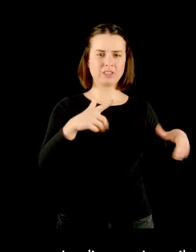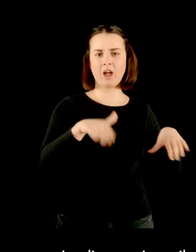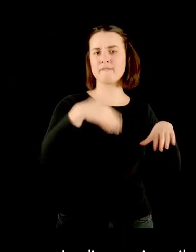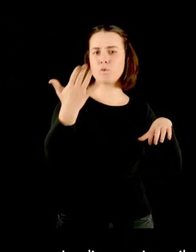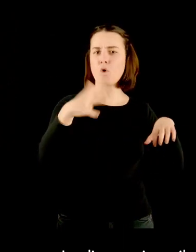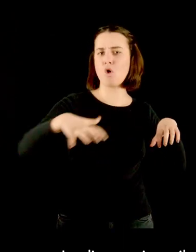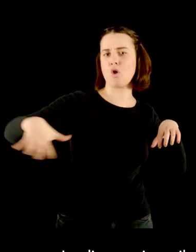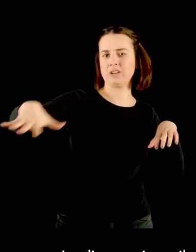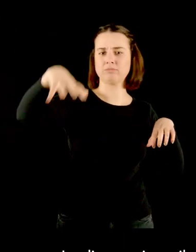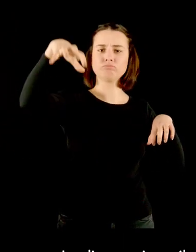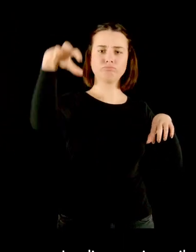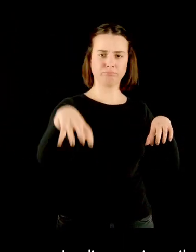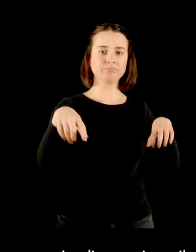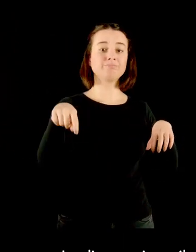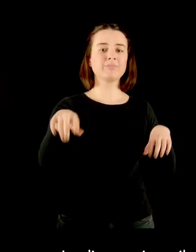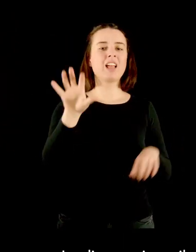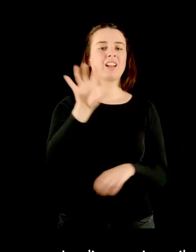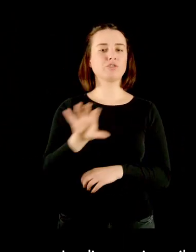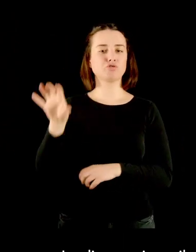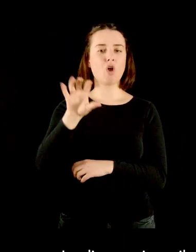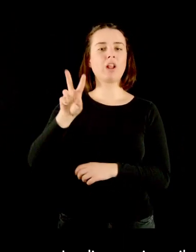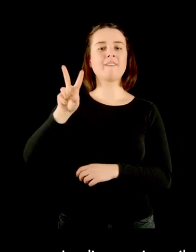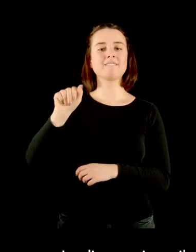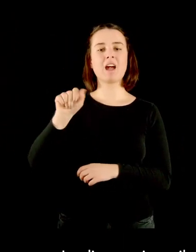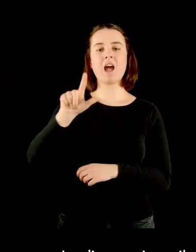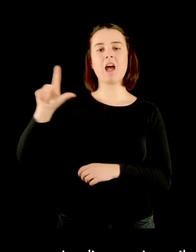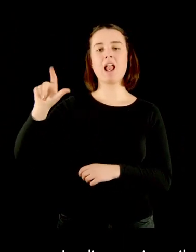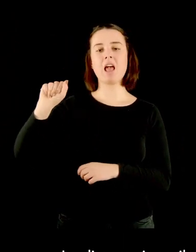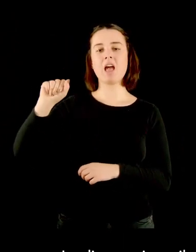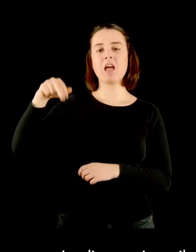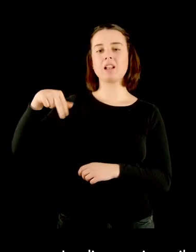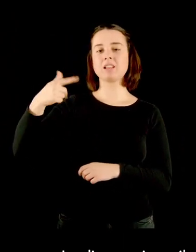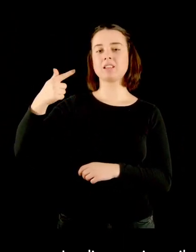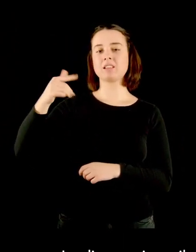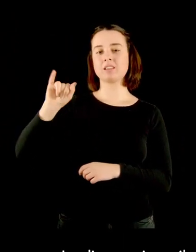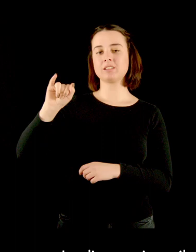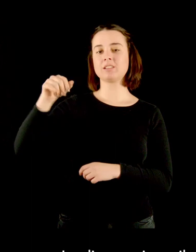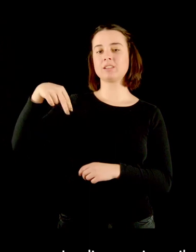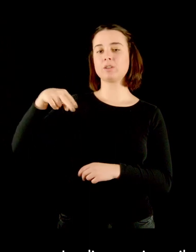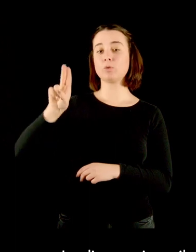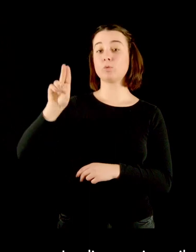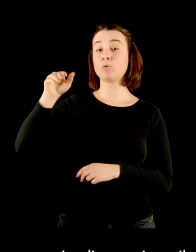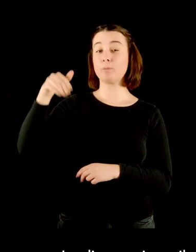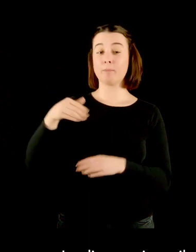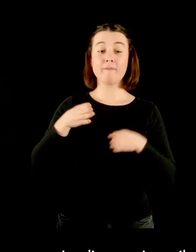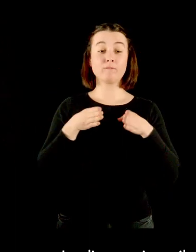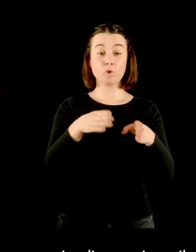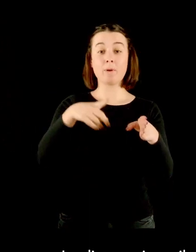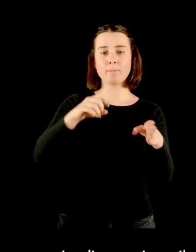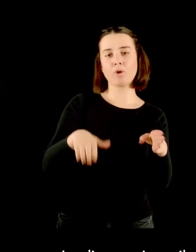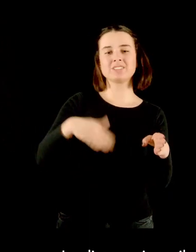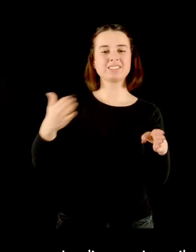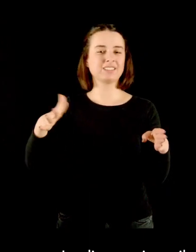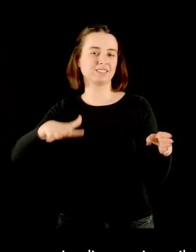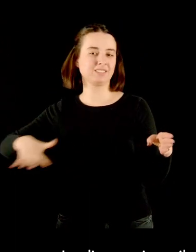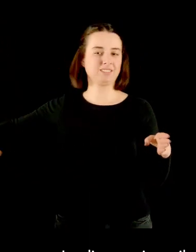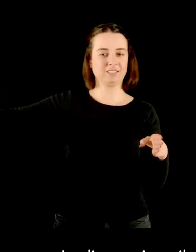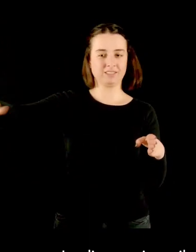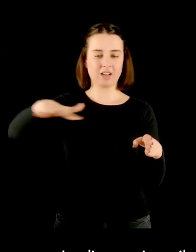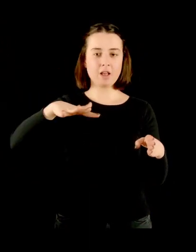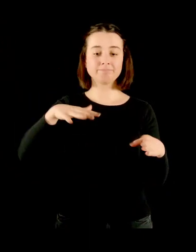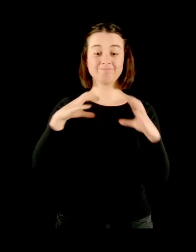La dimora signorile extraurbana era situata nella regione del Valentinum sulla sponda sinistra del fiume Po,